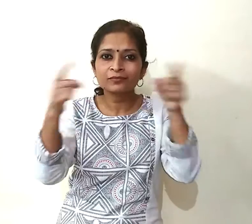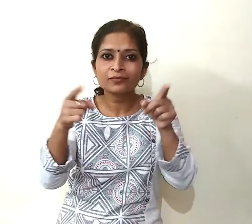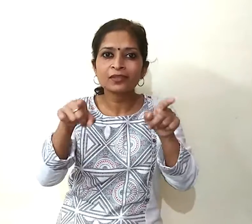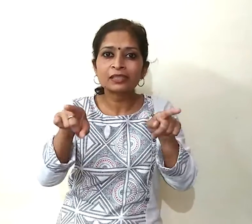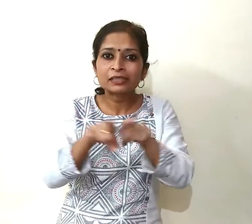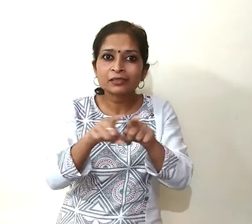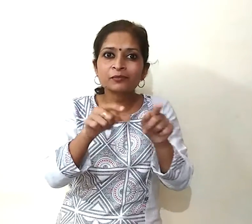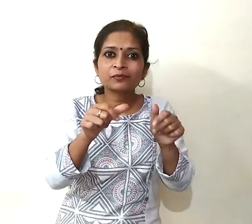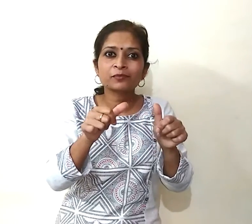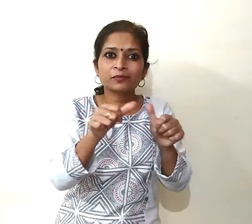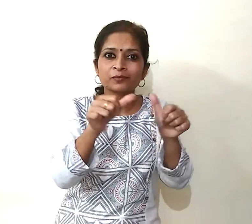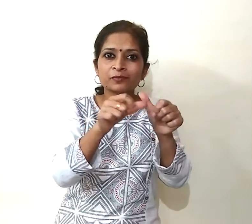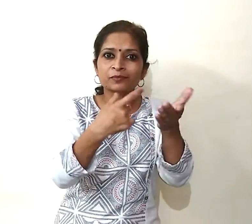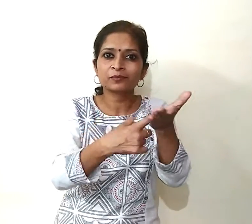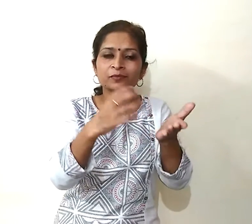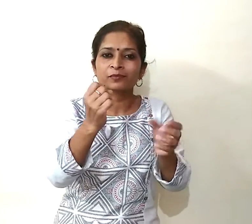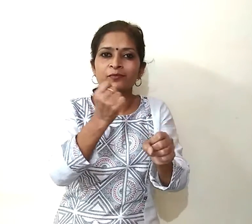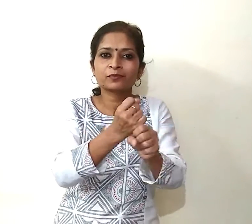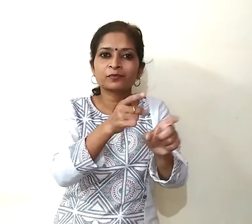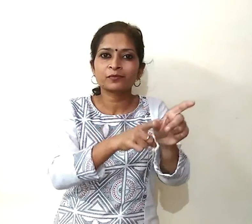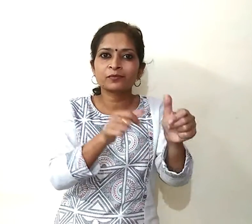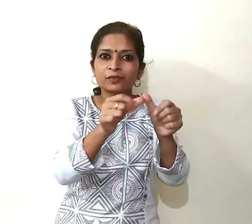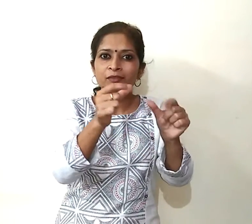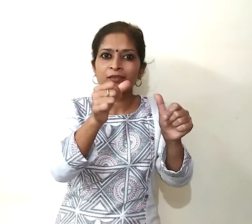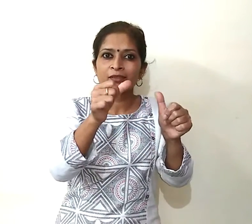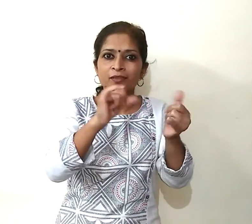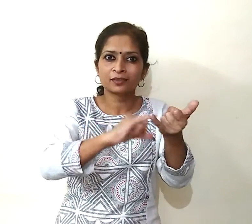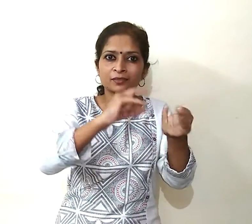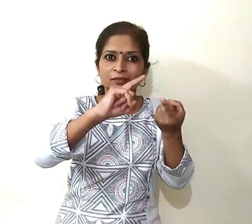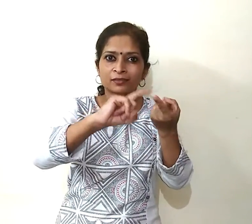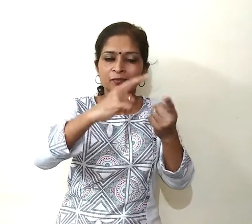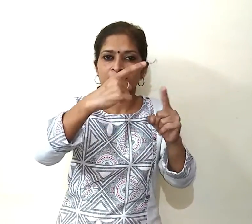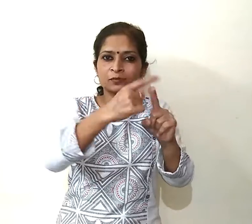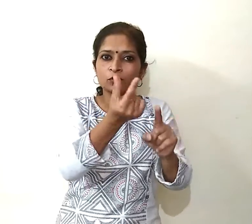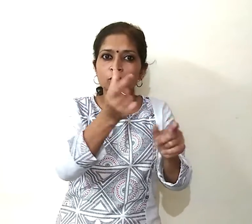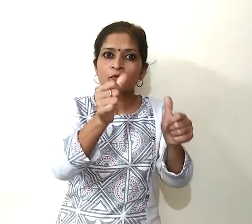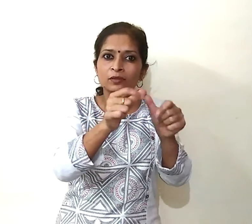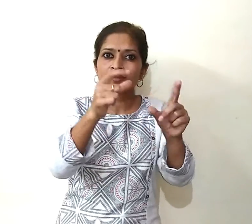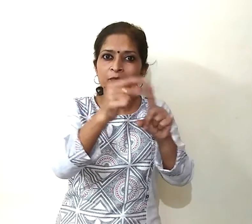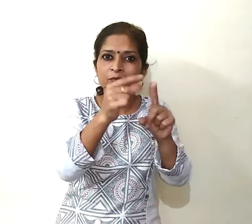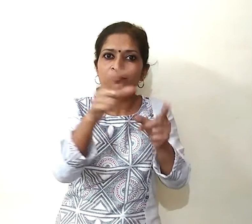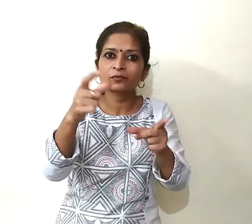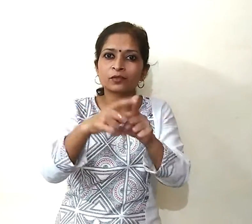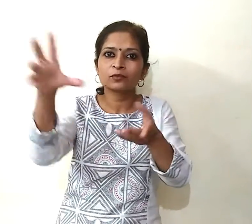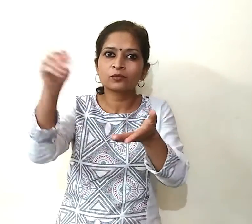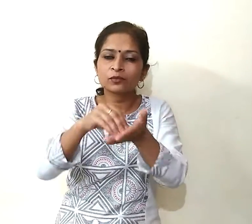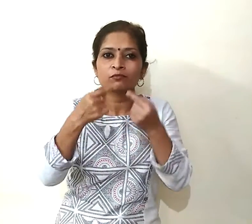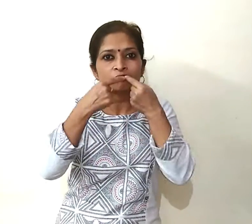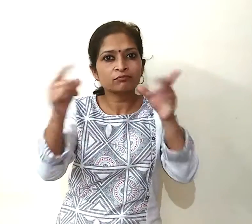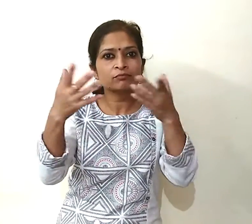संबोधन में इस आप को इंस्टॉल करने की अपील कई बार कर चुके हैं ये एक जागरुप नागरिक होने के नाते